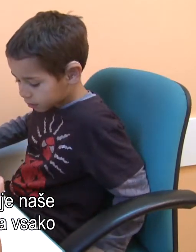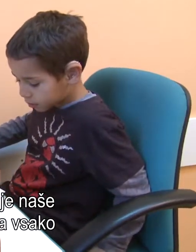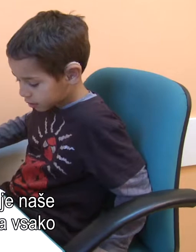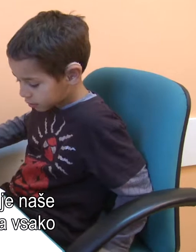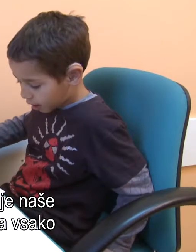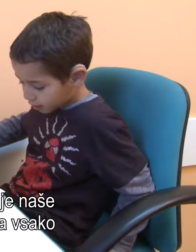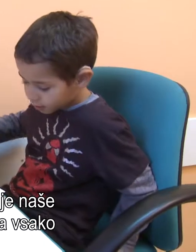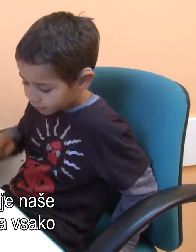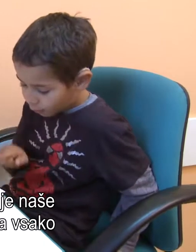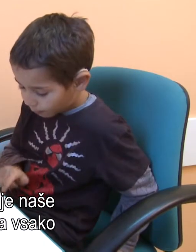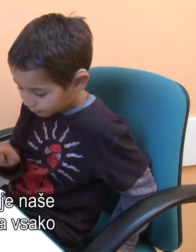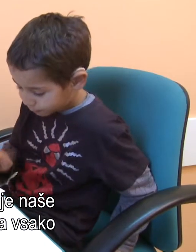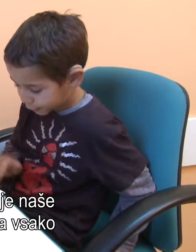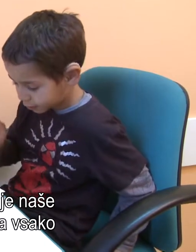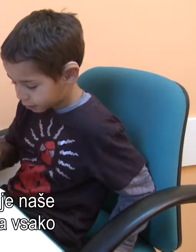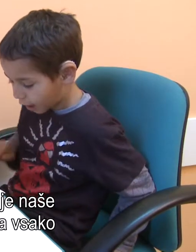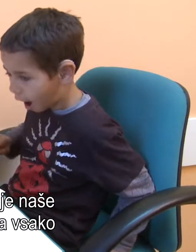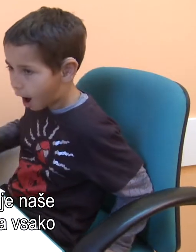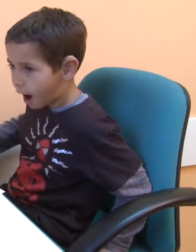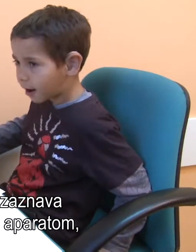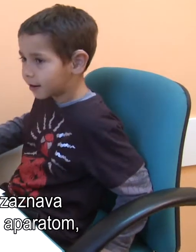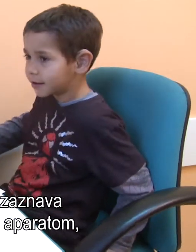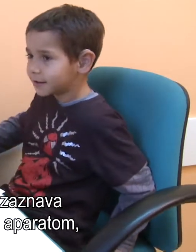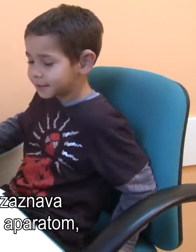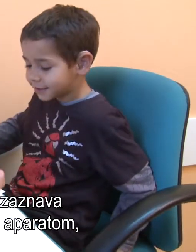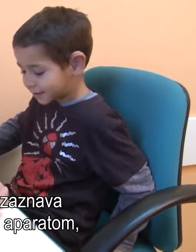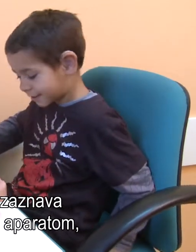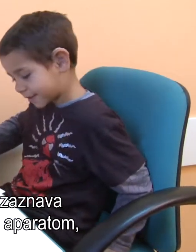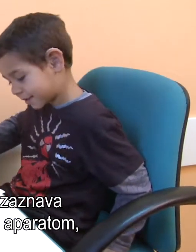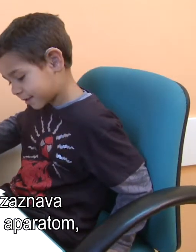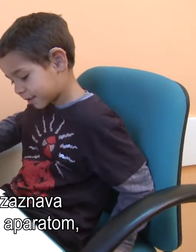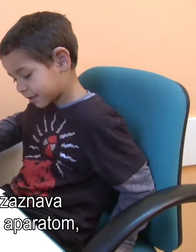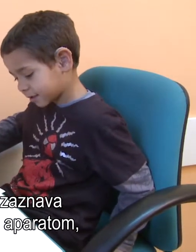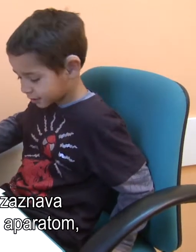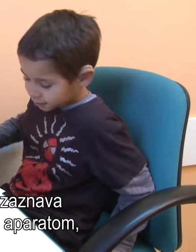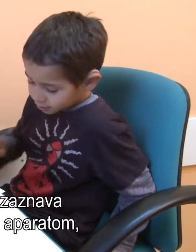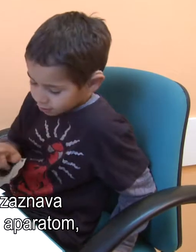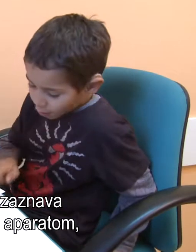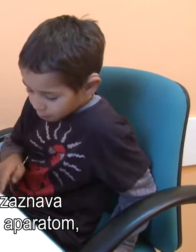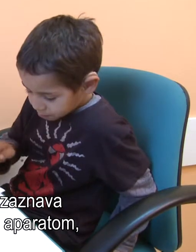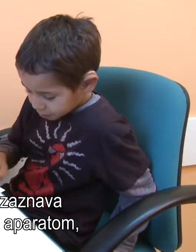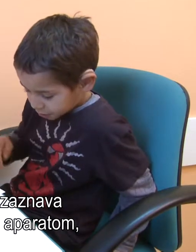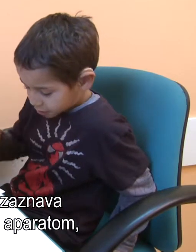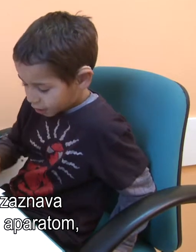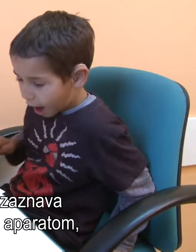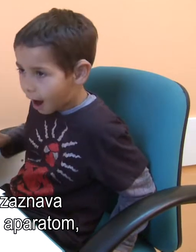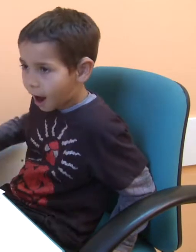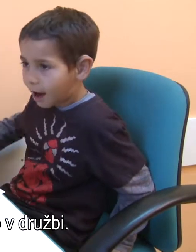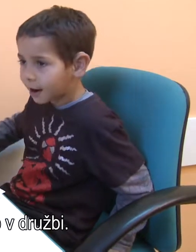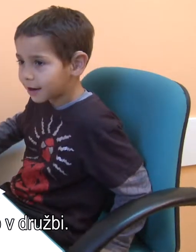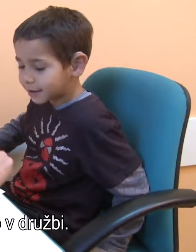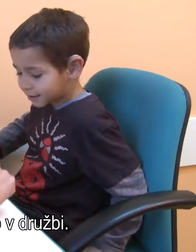pa naše stališče takšno, da vsako poslušanje, vsaka zaznava zvoka, tudi tista slušnim aparatom,